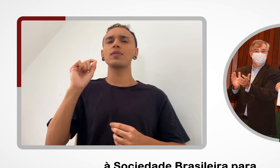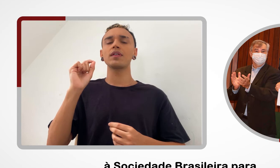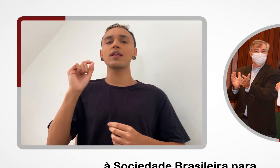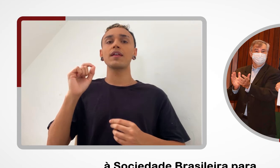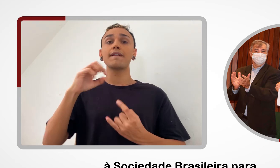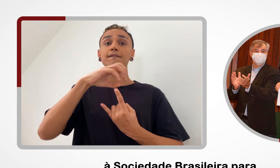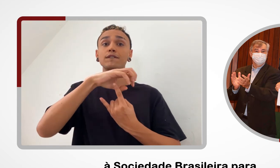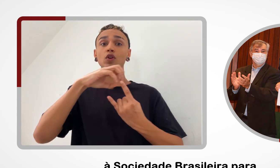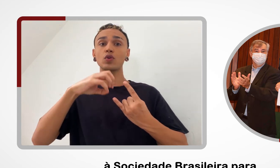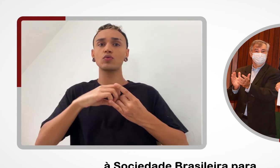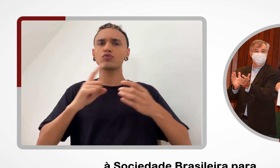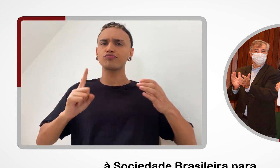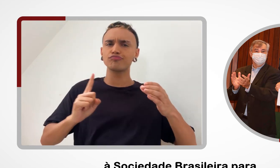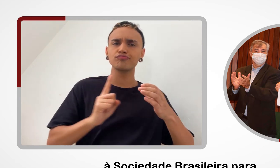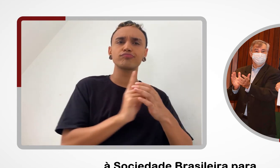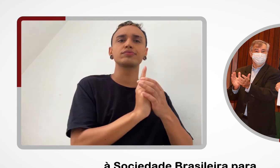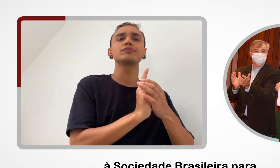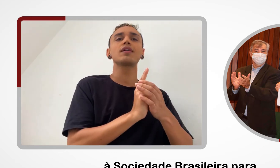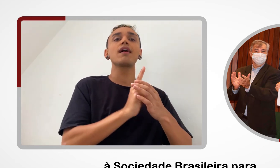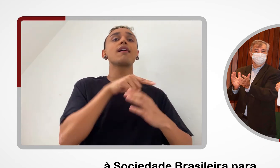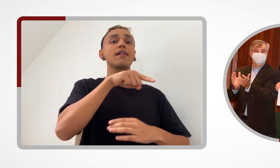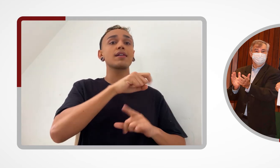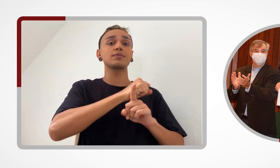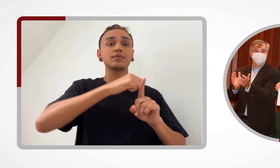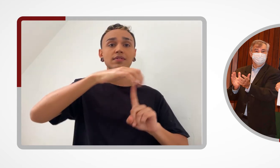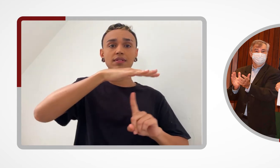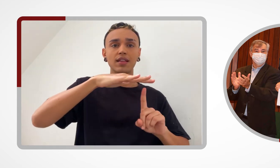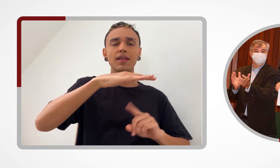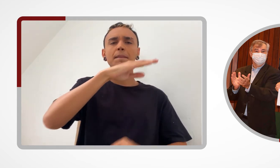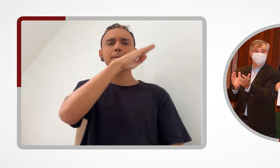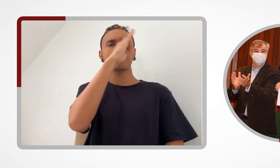Sociedade Brasileira para o Progresso da Ciência.